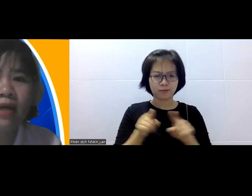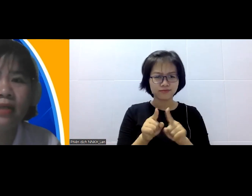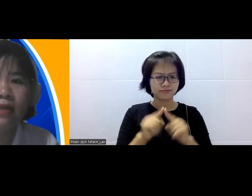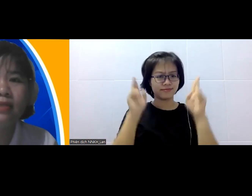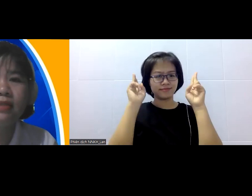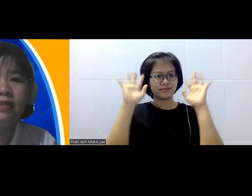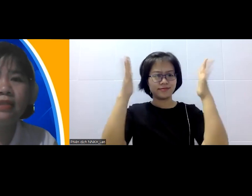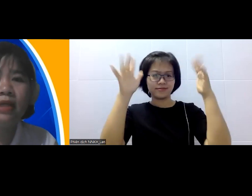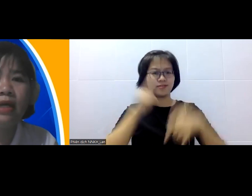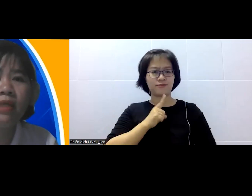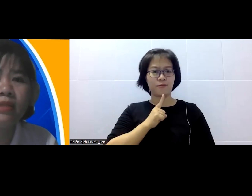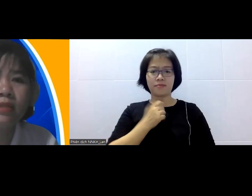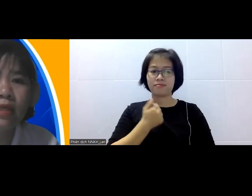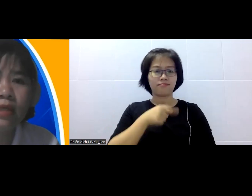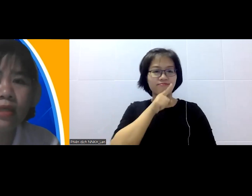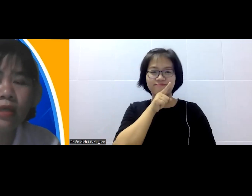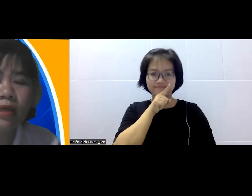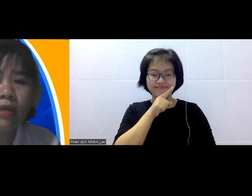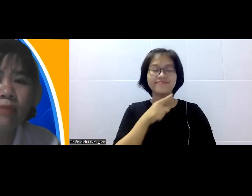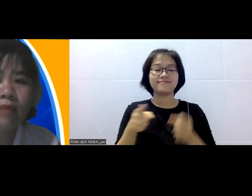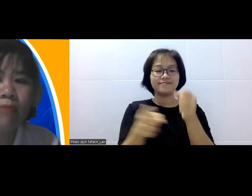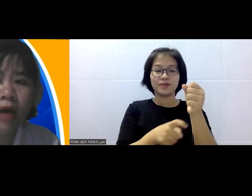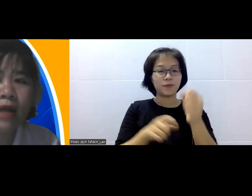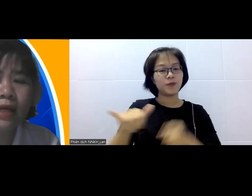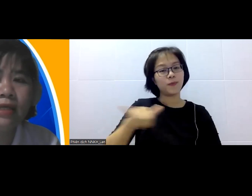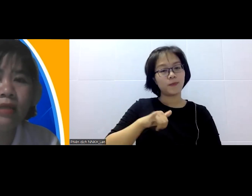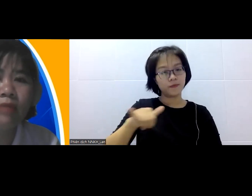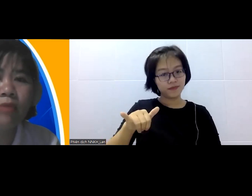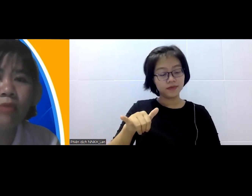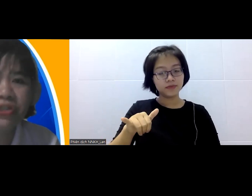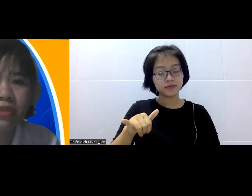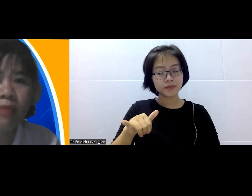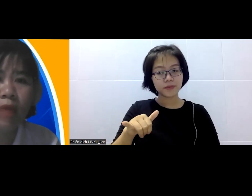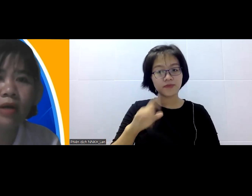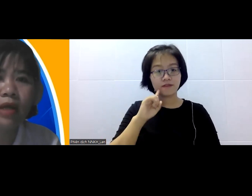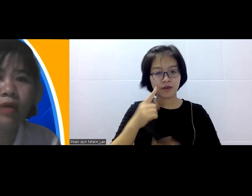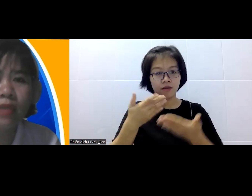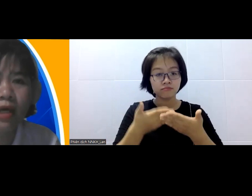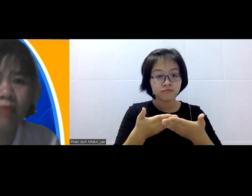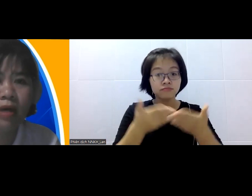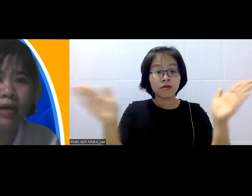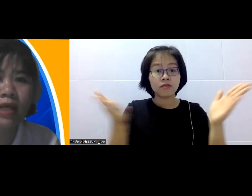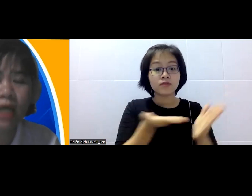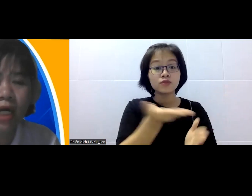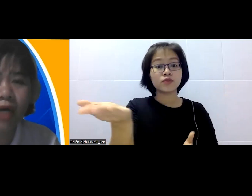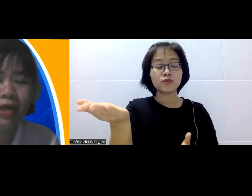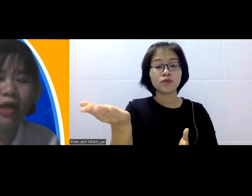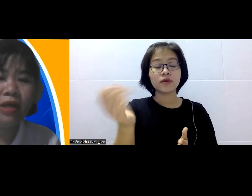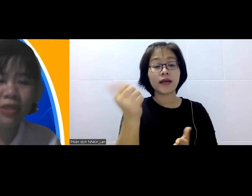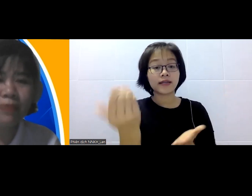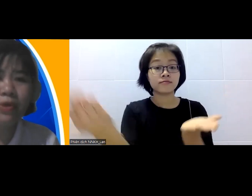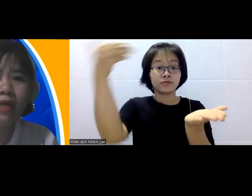chơi mình ăn được cho nên là mình mình mở ra cái cái môi trường mở ra cái cuộc chơi mở ra cái cơ